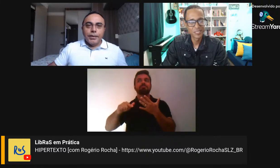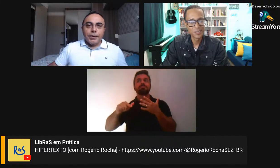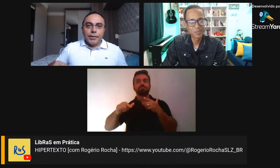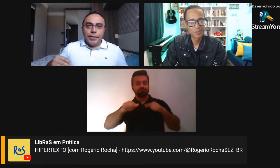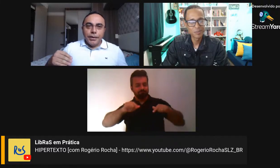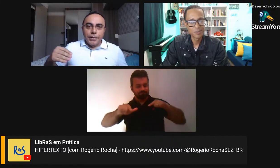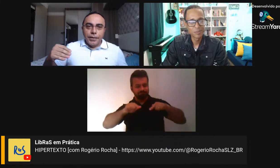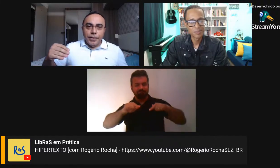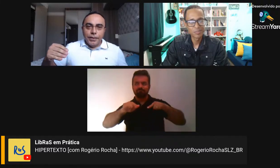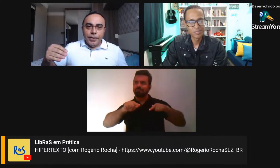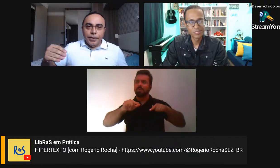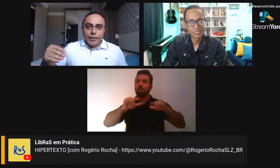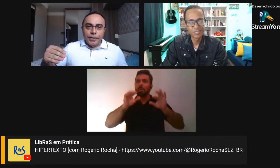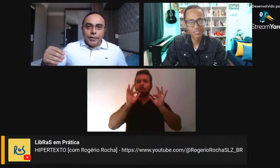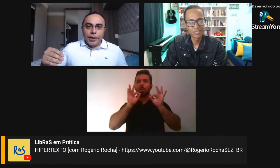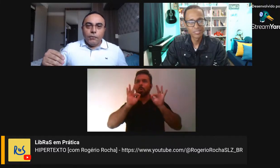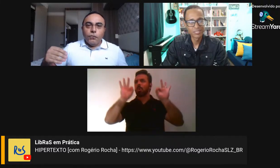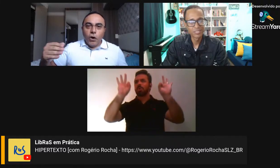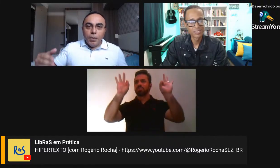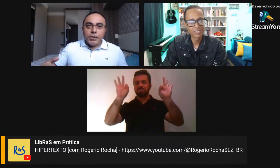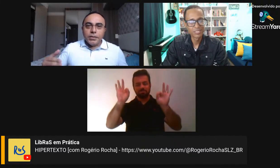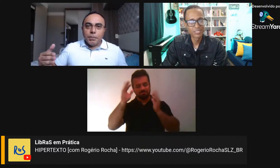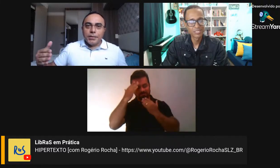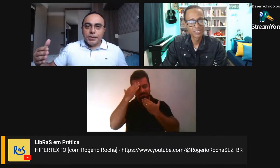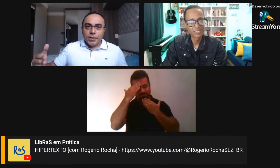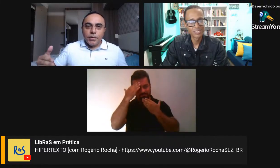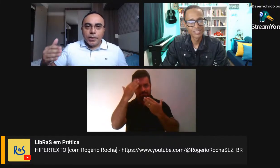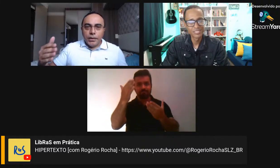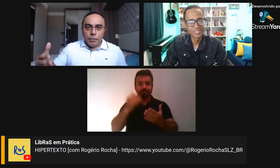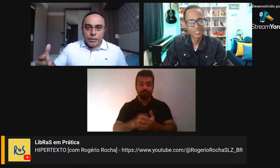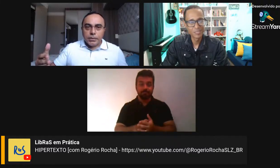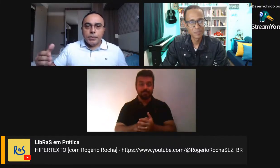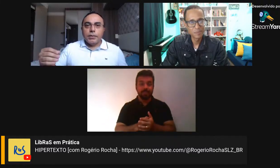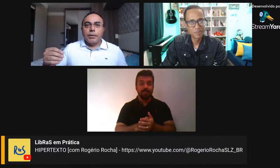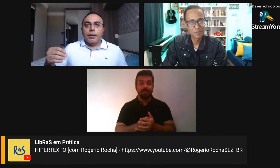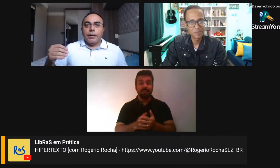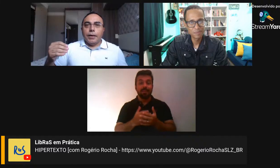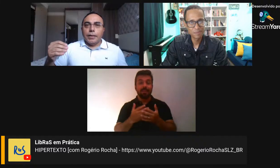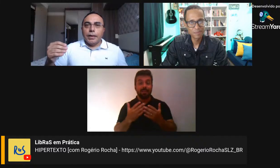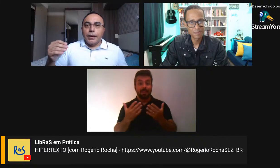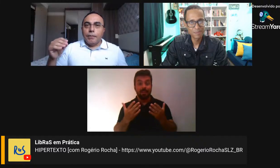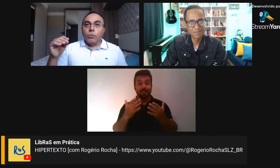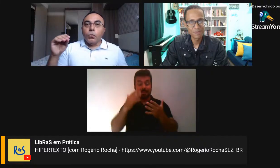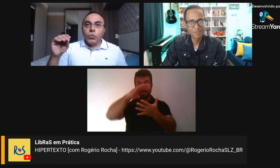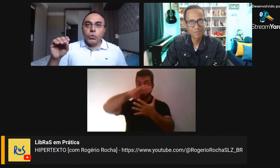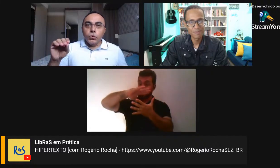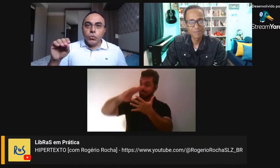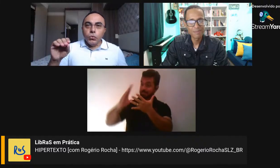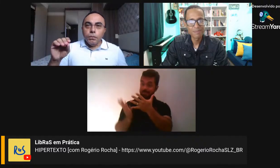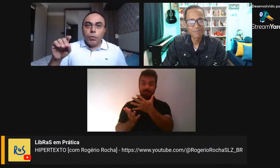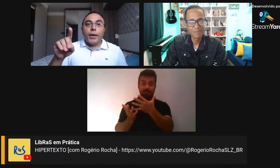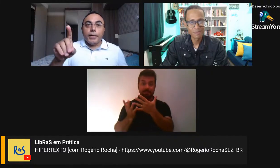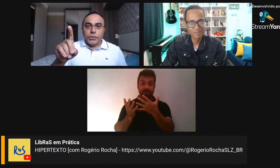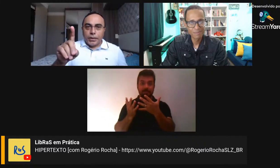que a forma de expressão em Libras, ela é muito poética,